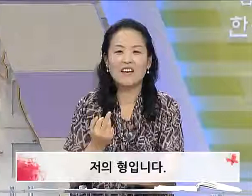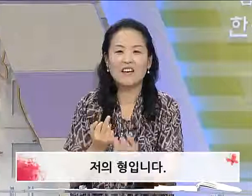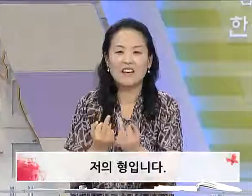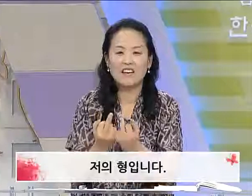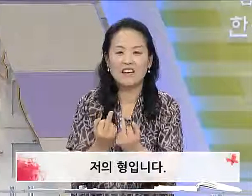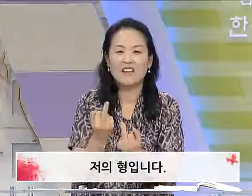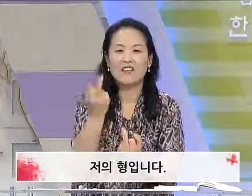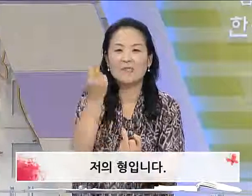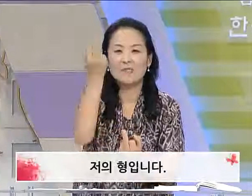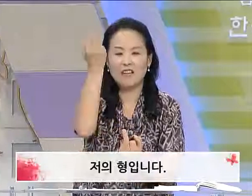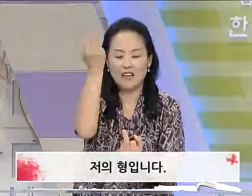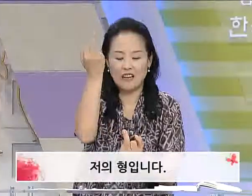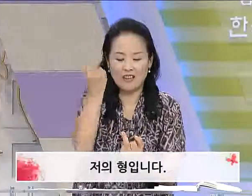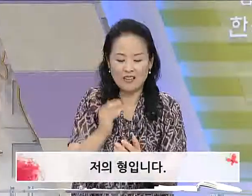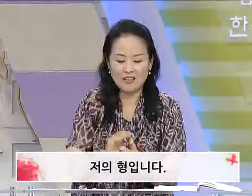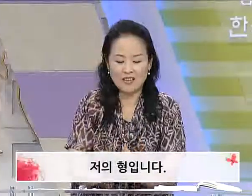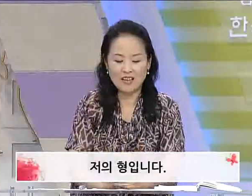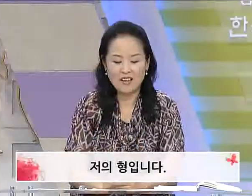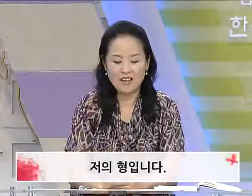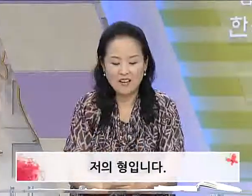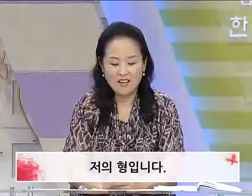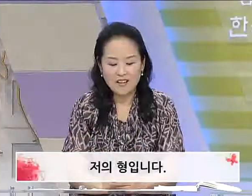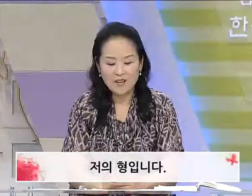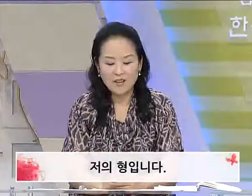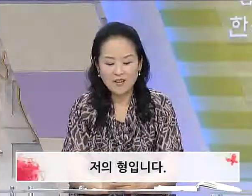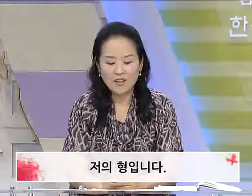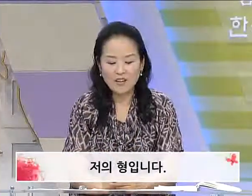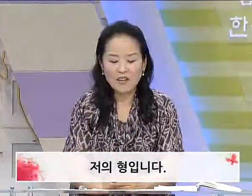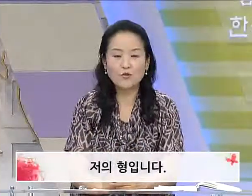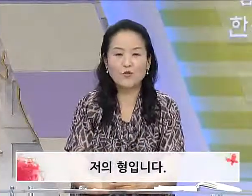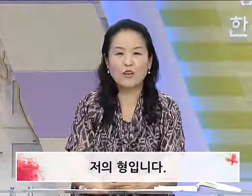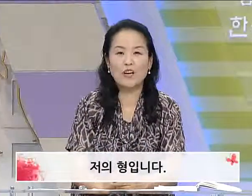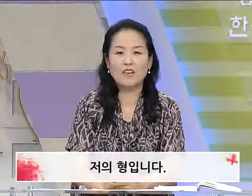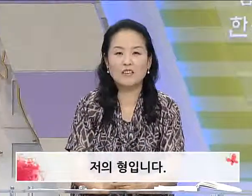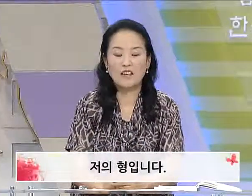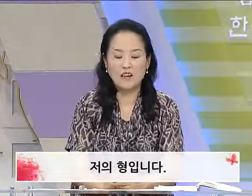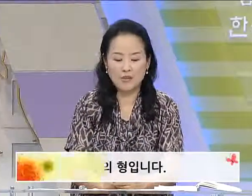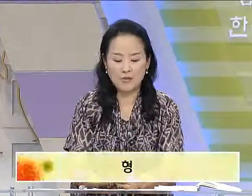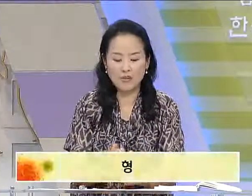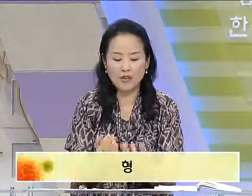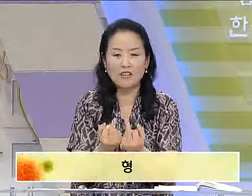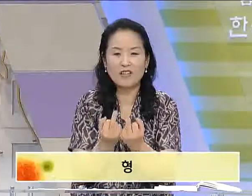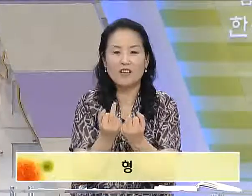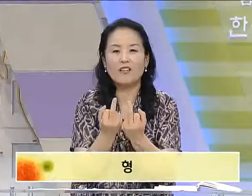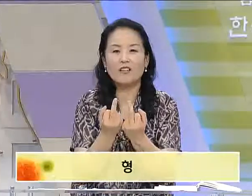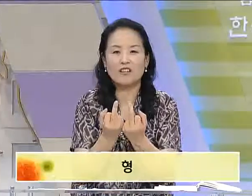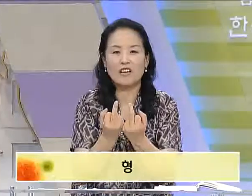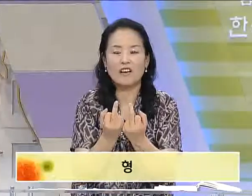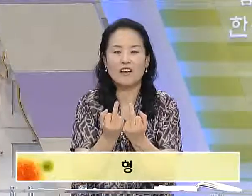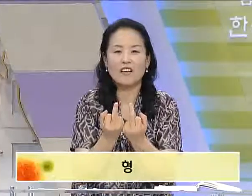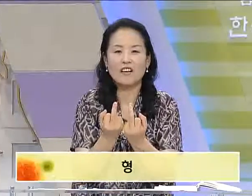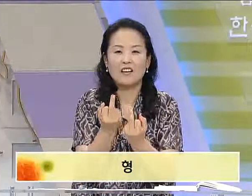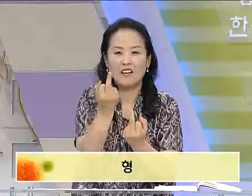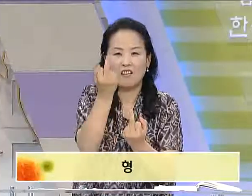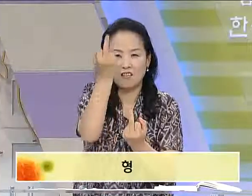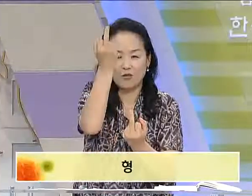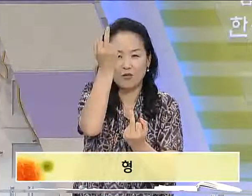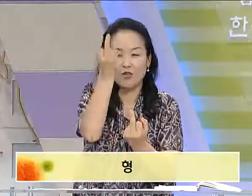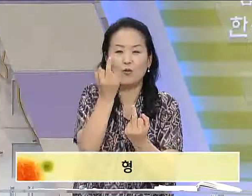형입니다. 자, 여기서 형이라는 수와 자, 배우게 되는데요. 자, 형 위로